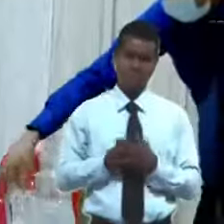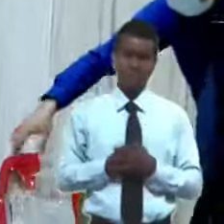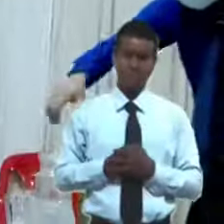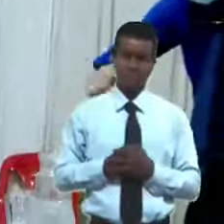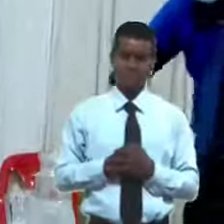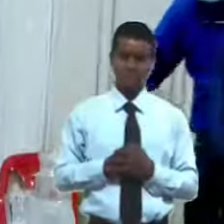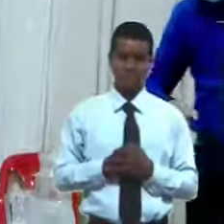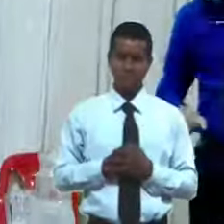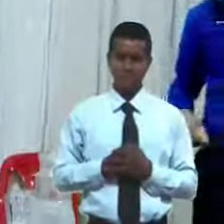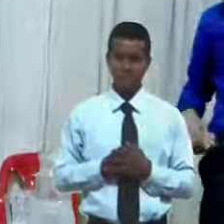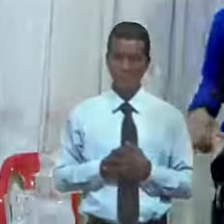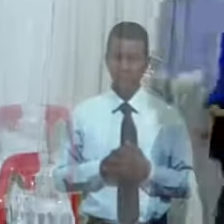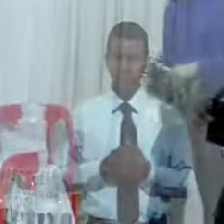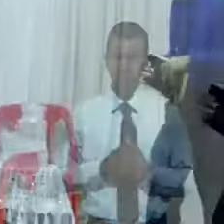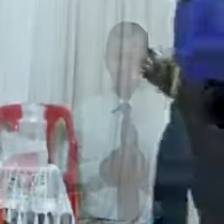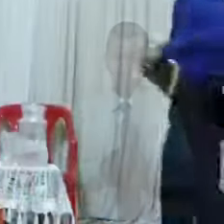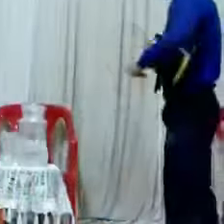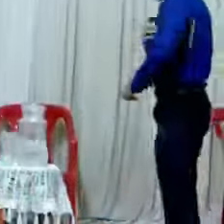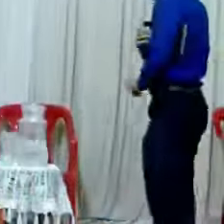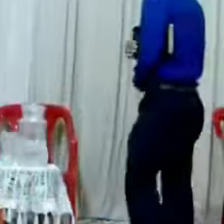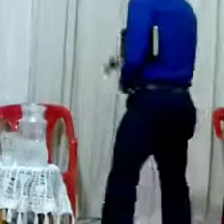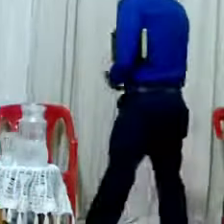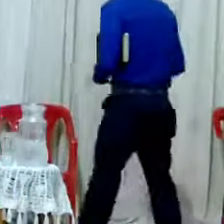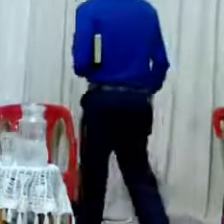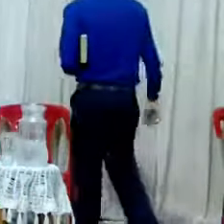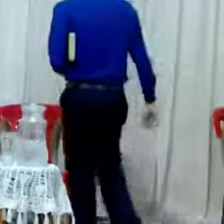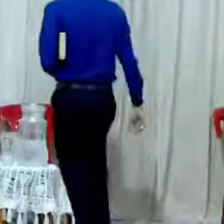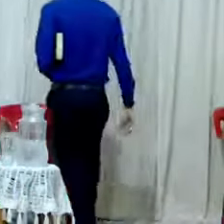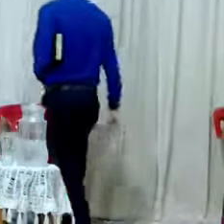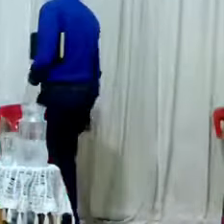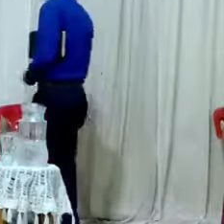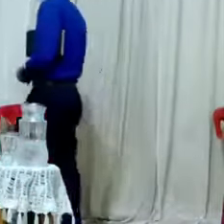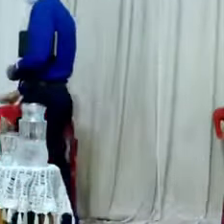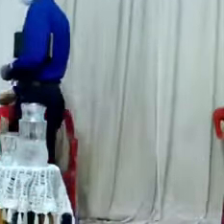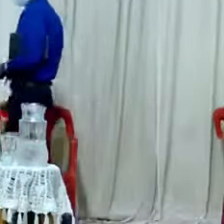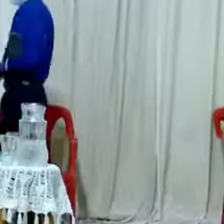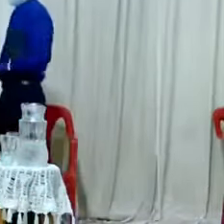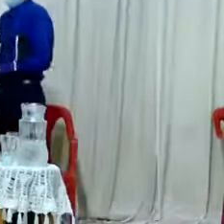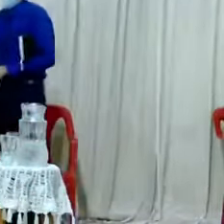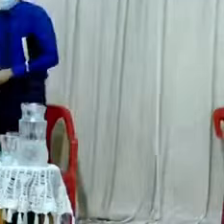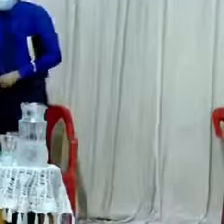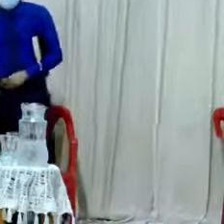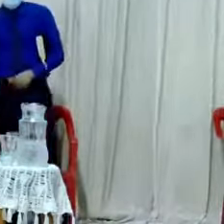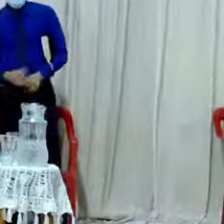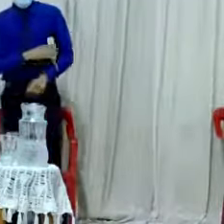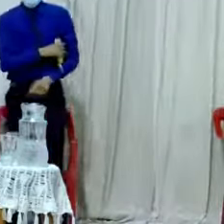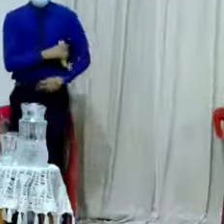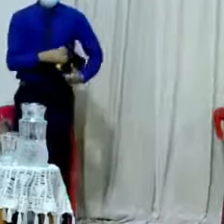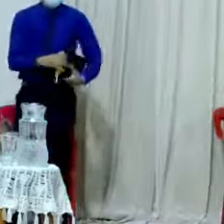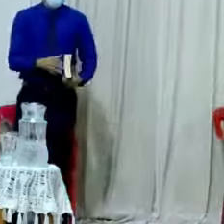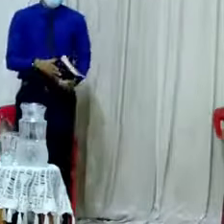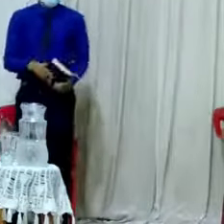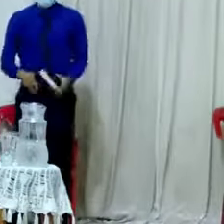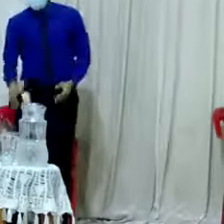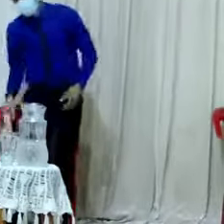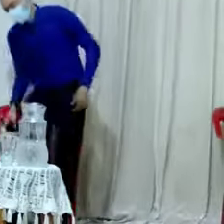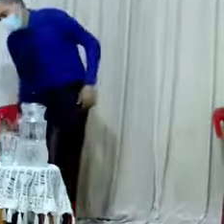Señor nos has llamado por tu gracia por tu amor por tu excelencia